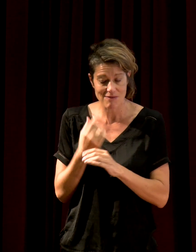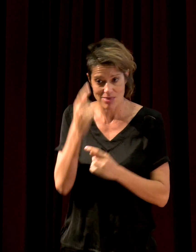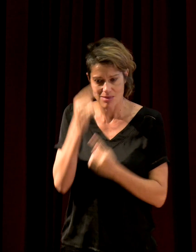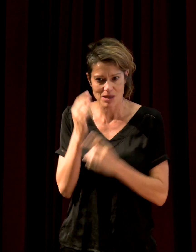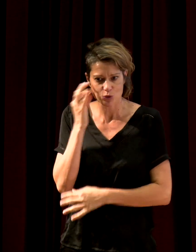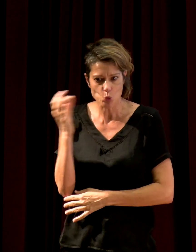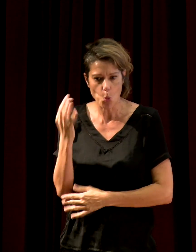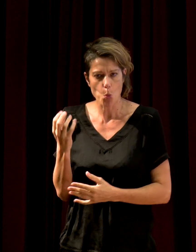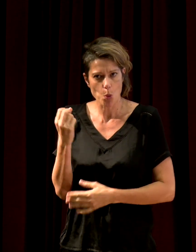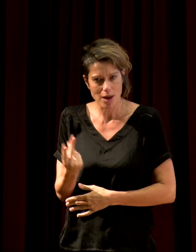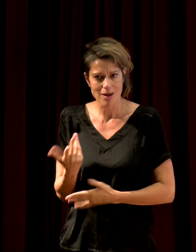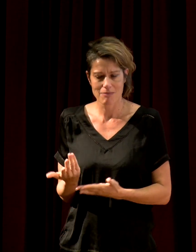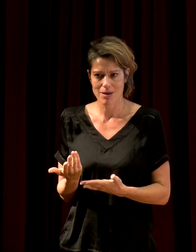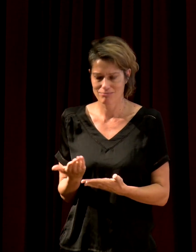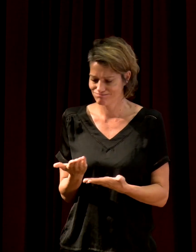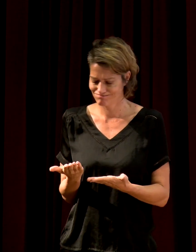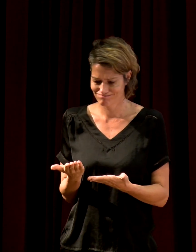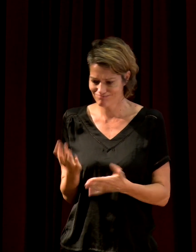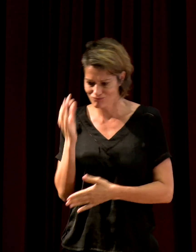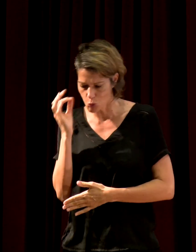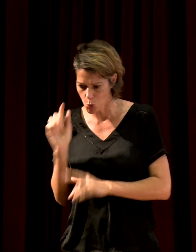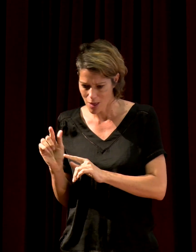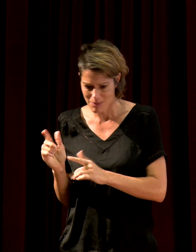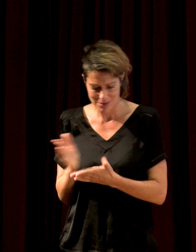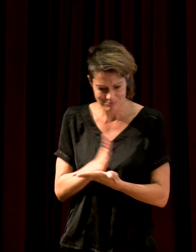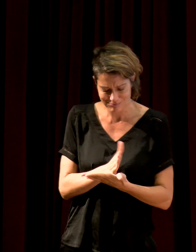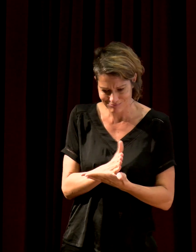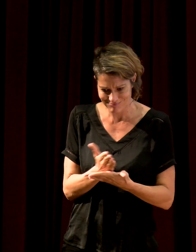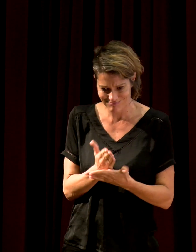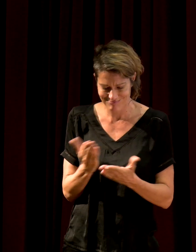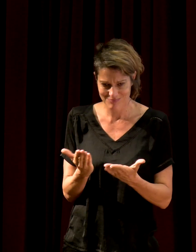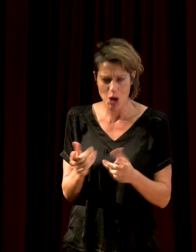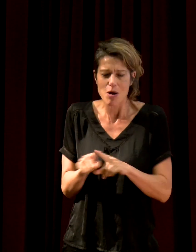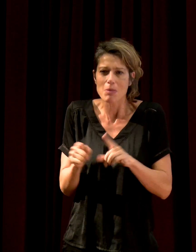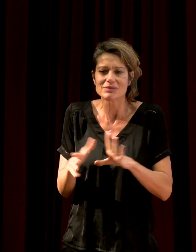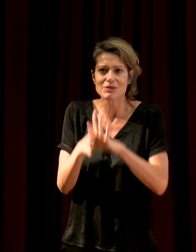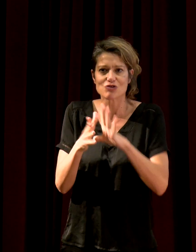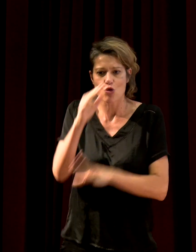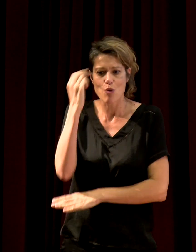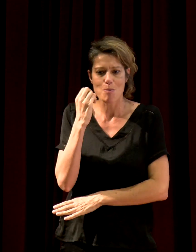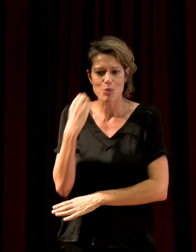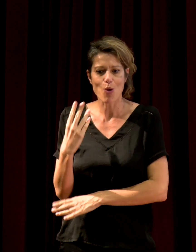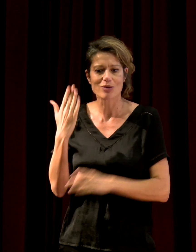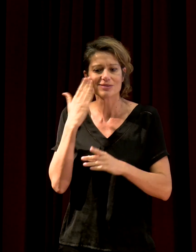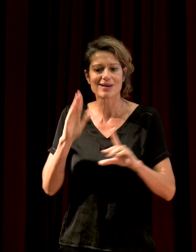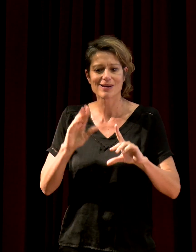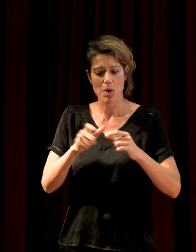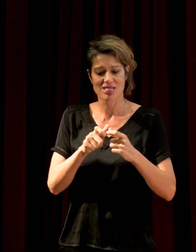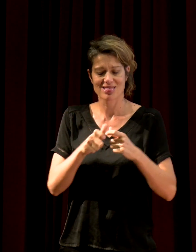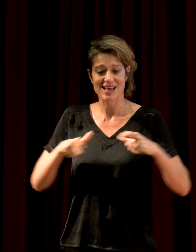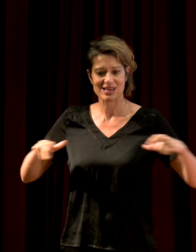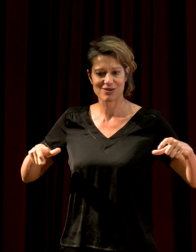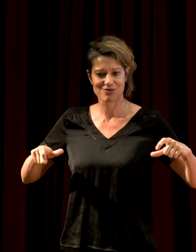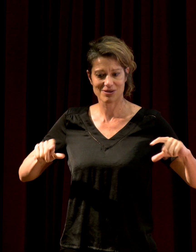a entre ? Et c'était un peu comme vous prenez une image en noir et blanc et vous faites le négatif et